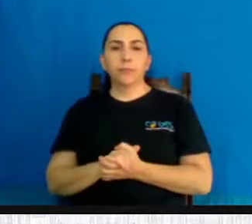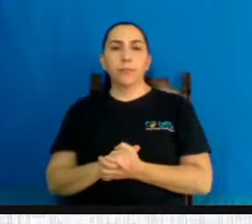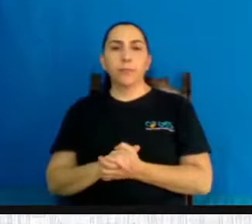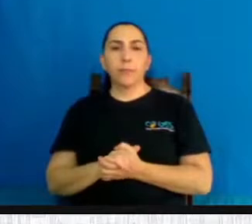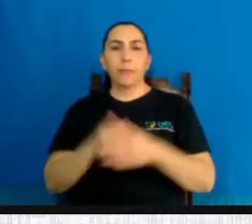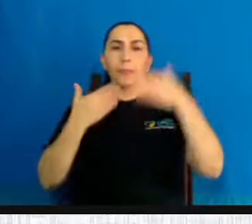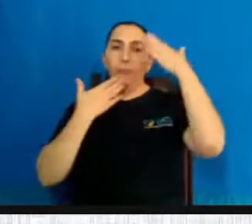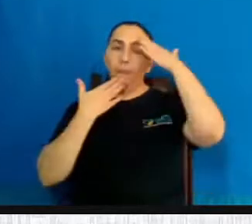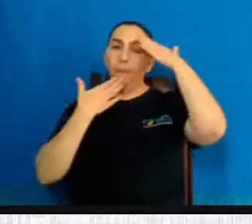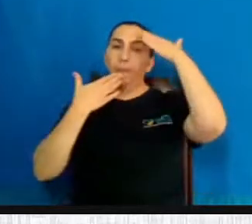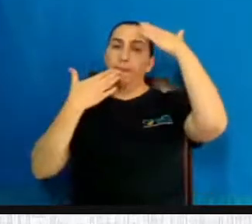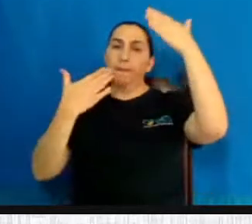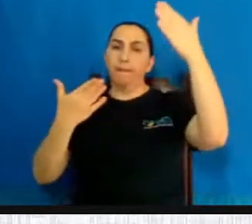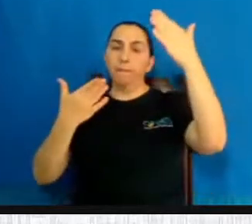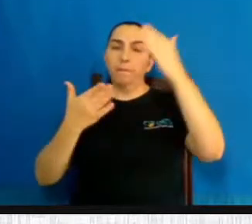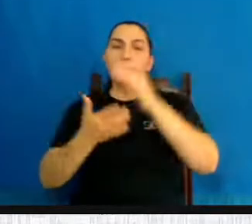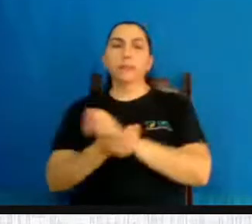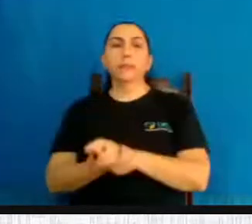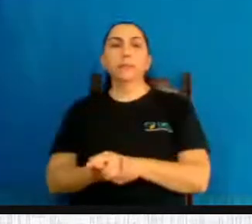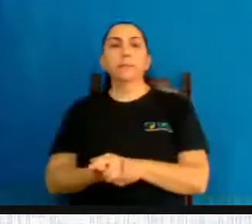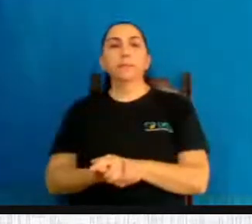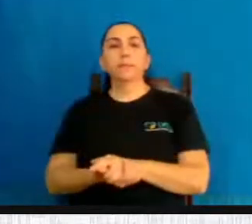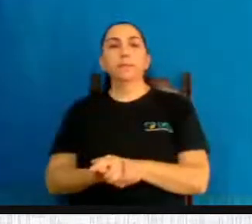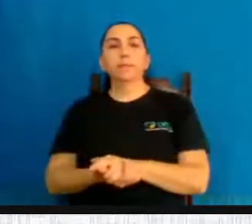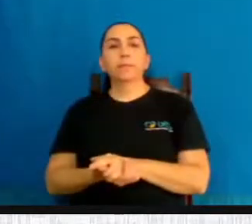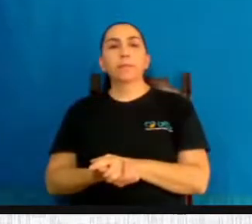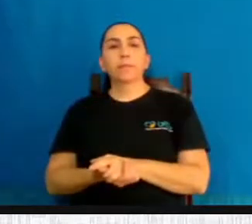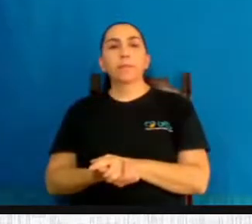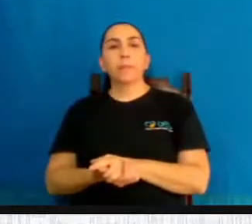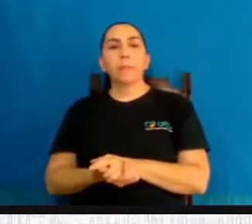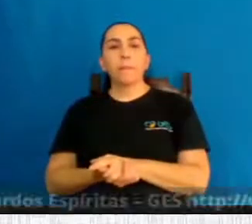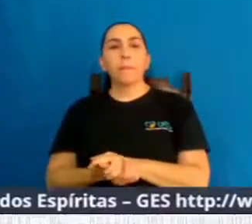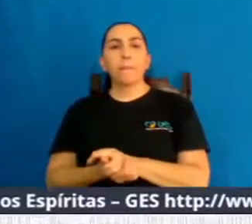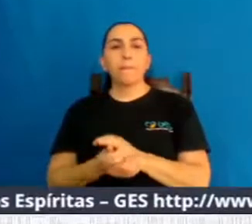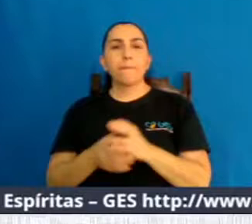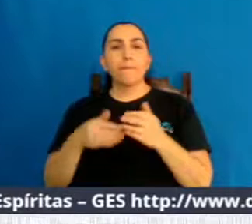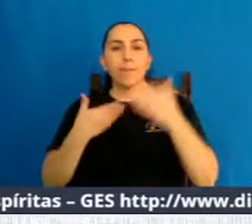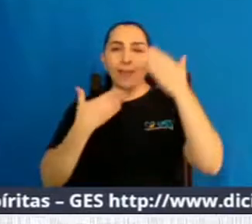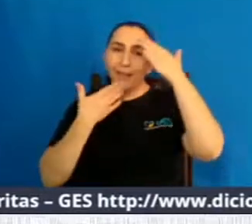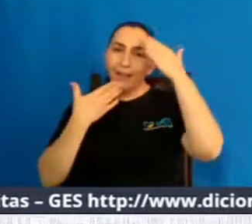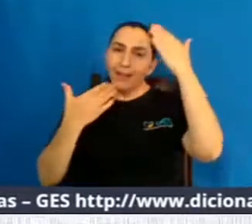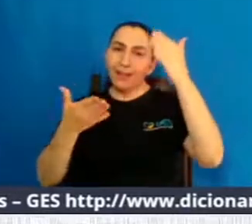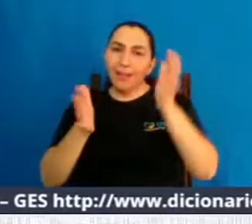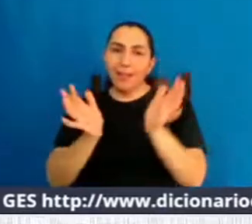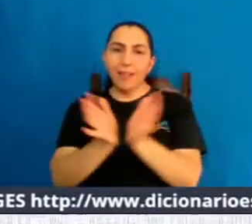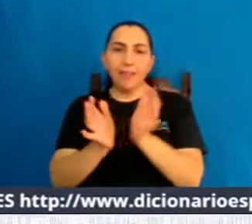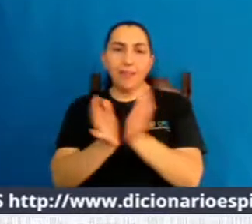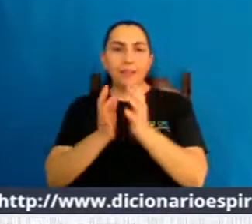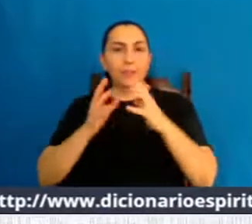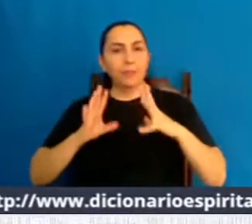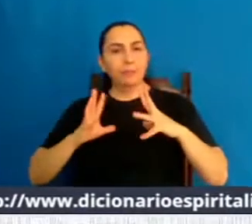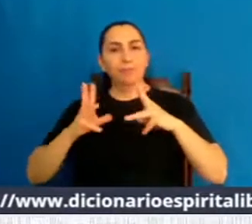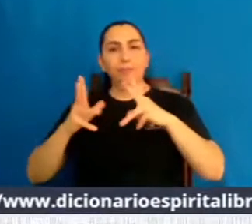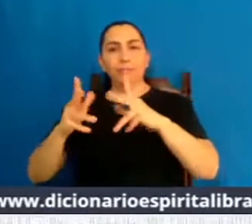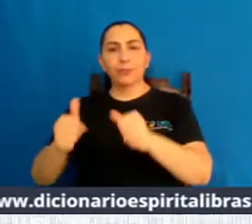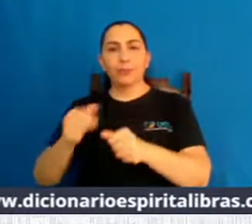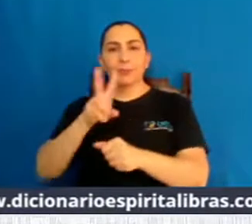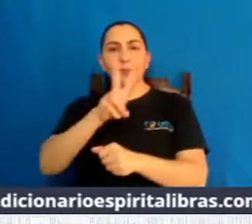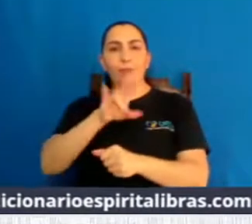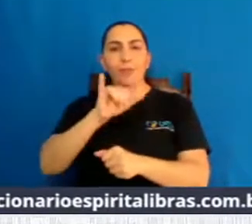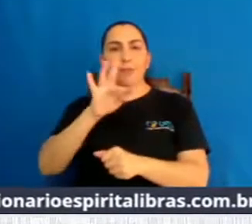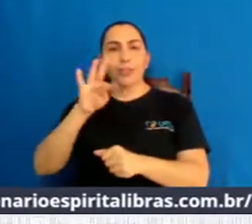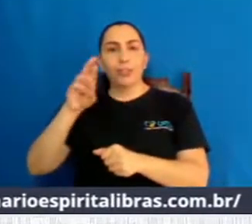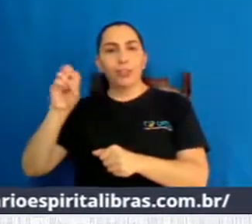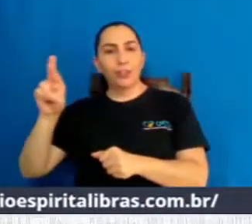Obrigado, Juliana, quero agradecer a todos vocês, na pessoa da CIDA e toda a equipe, não é, o Vitor Hugo, o